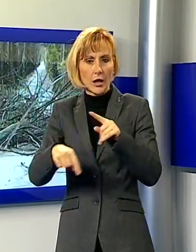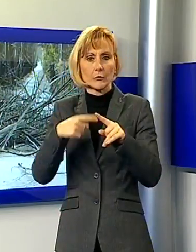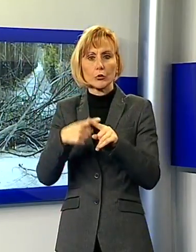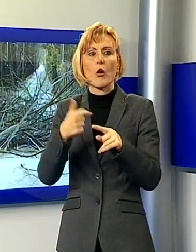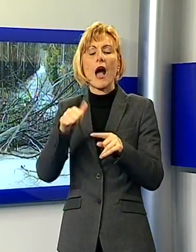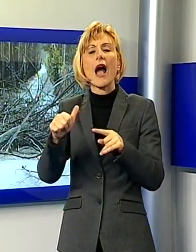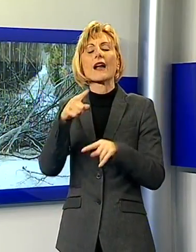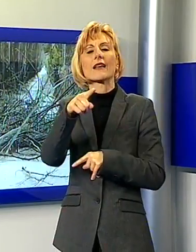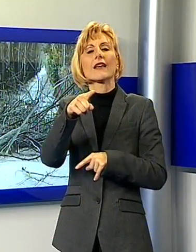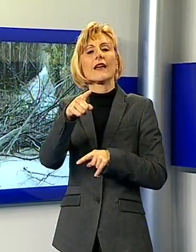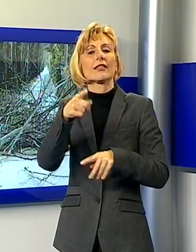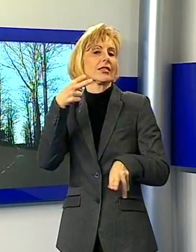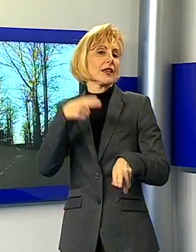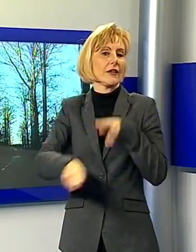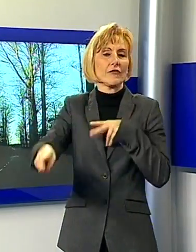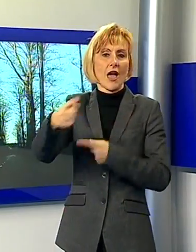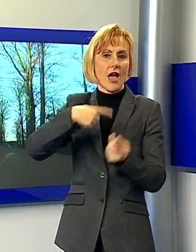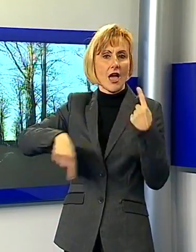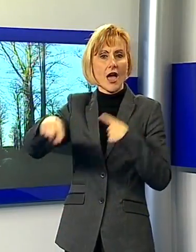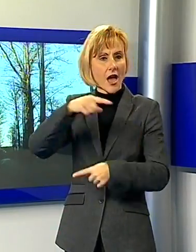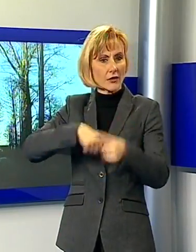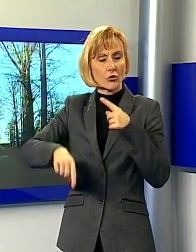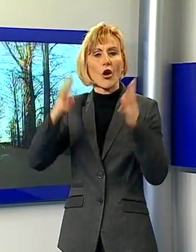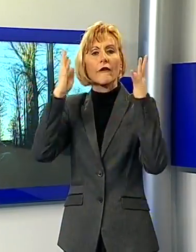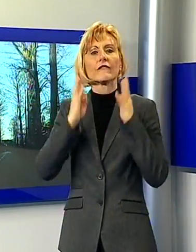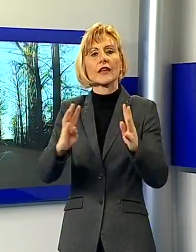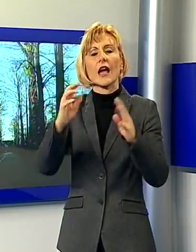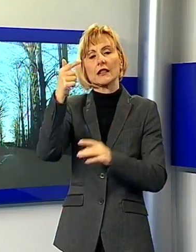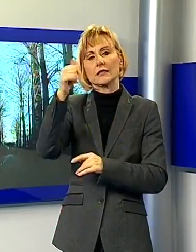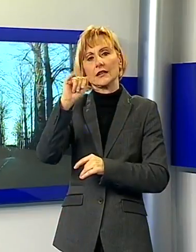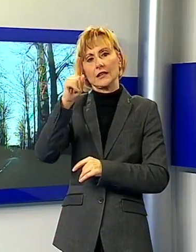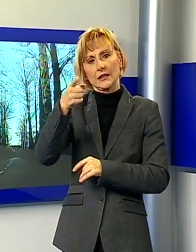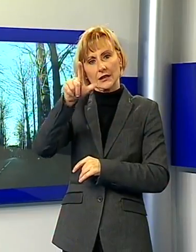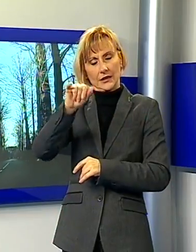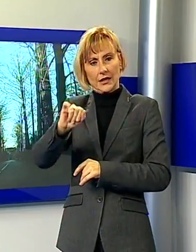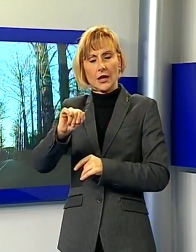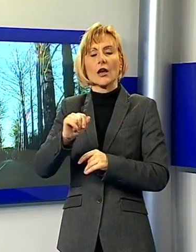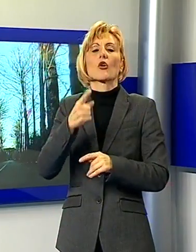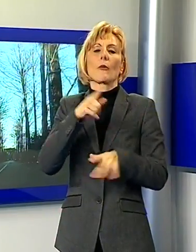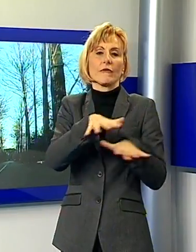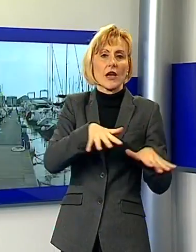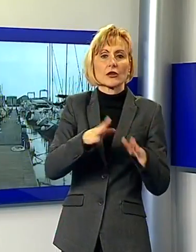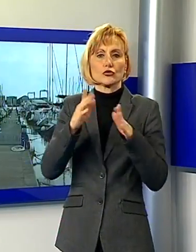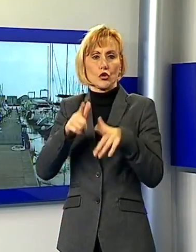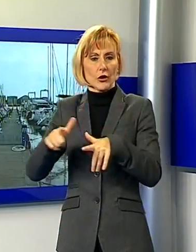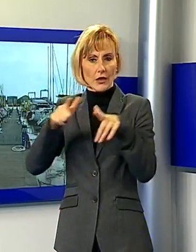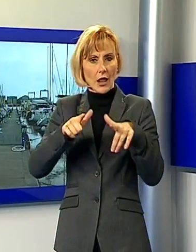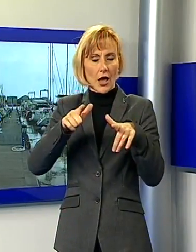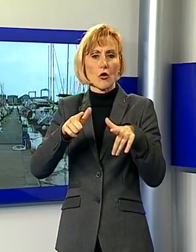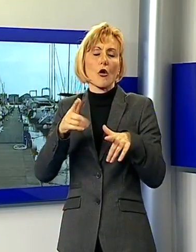via precauzionale per tutta la durata dell'allerta sul viale De Tigli tra Viareggio e Torre del Lago. In porto invece il vento unito alle